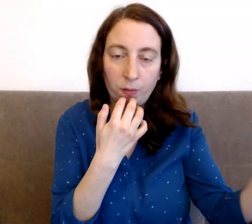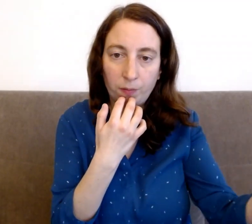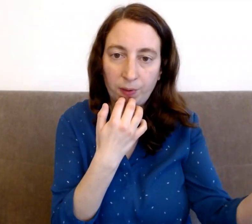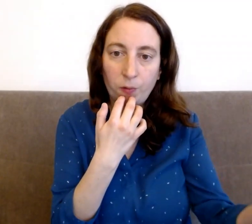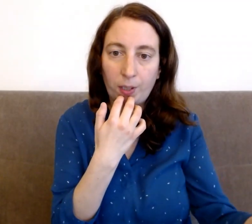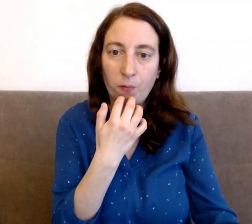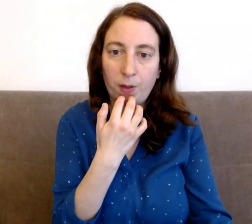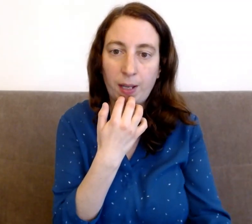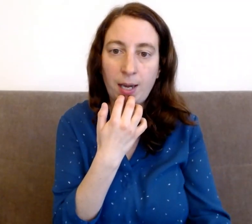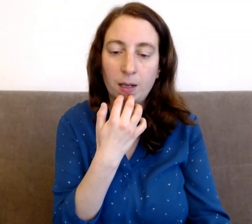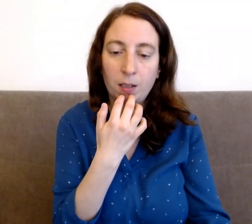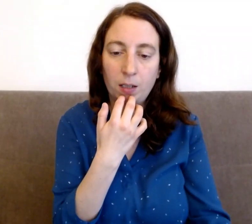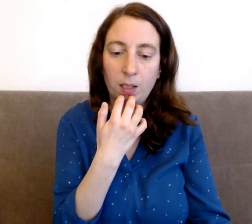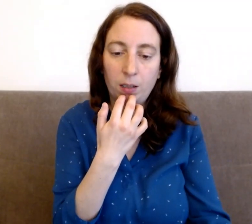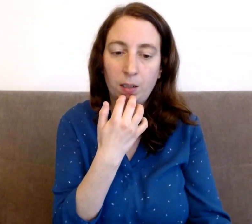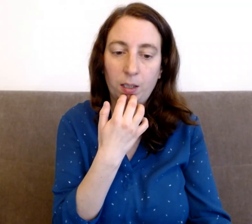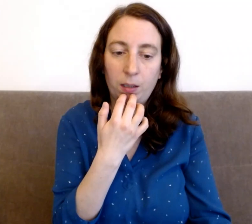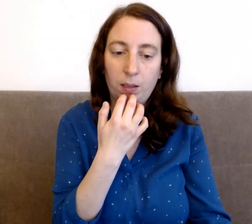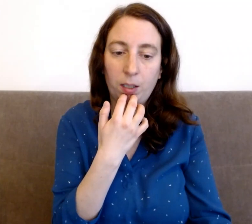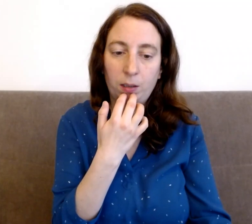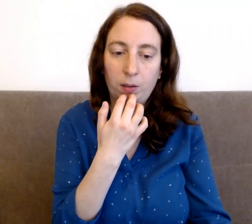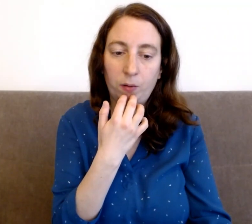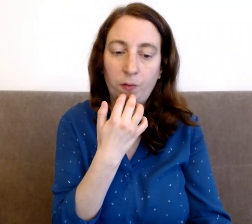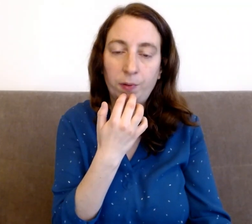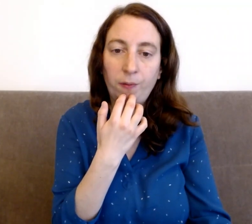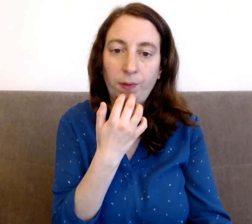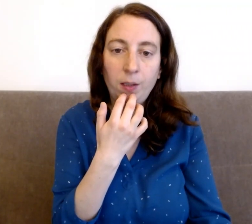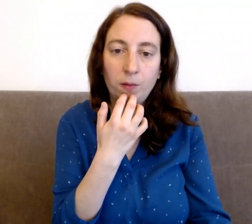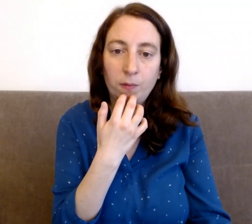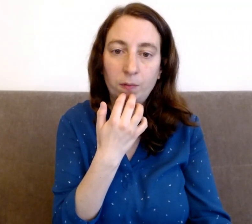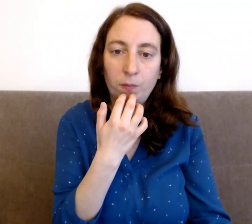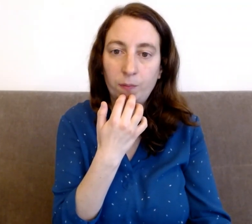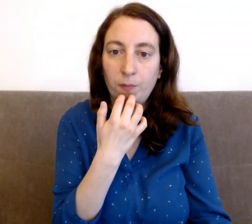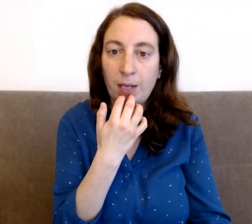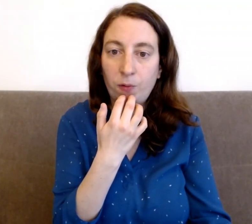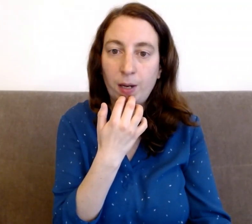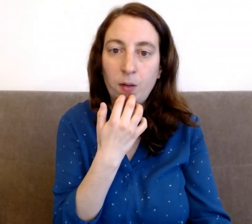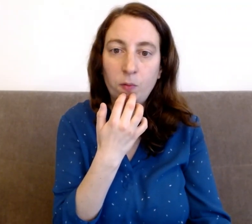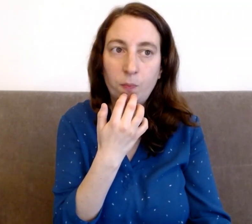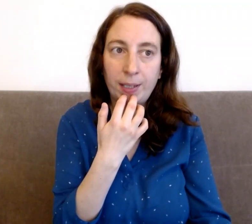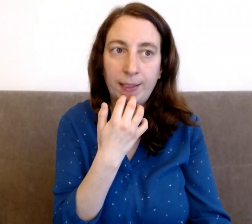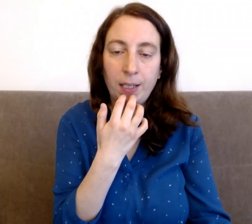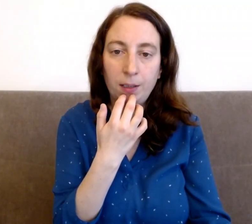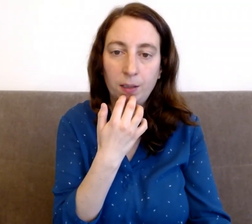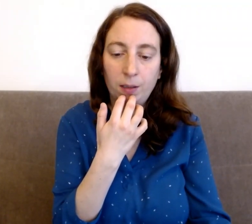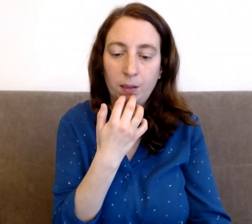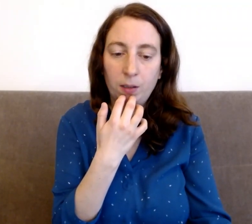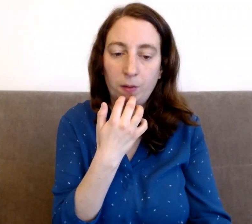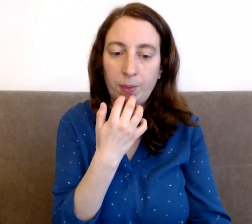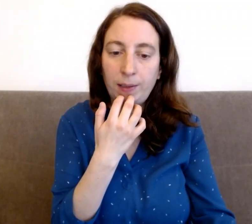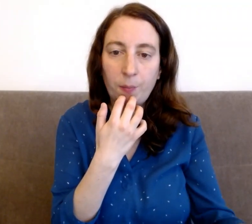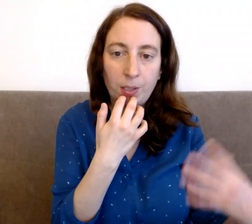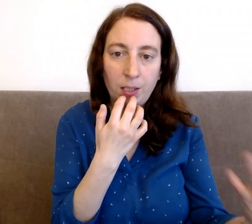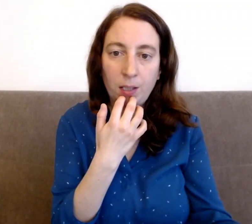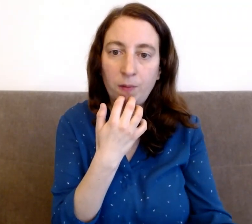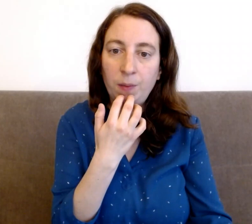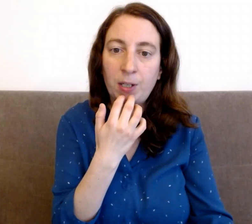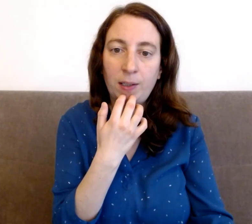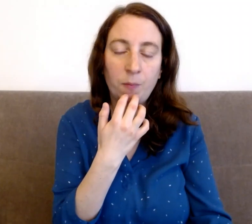situation réelle, de votre vie, actuelle ou passée. Peut-être que peut être une image symbolique,